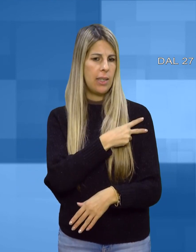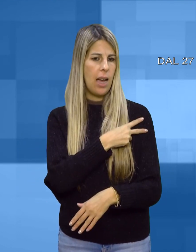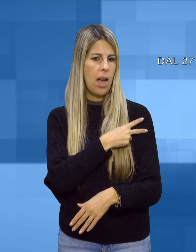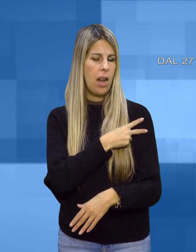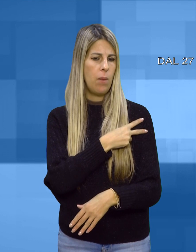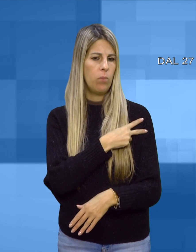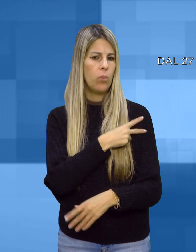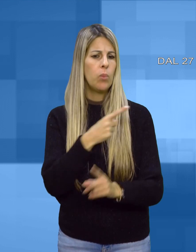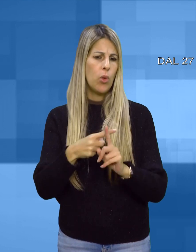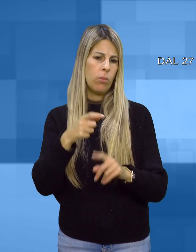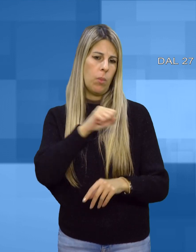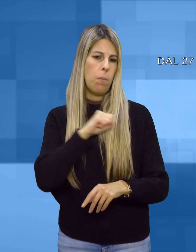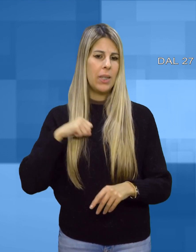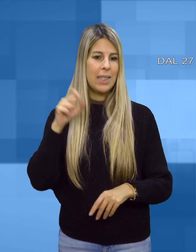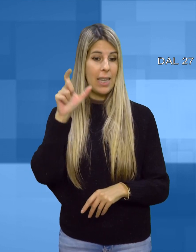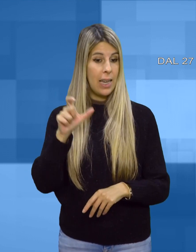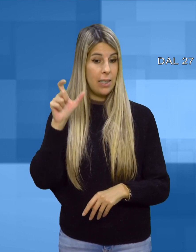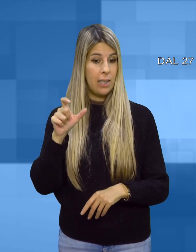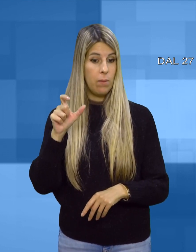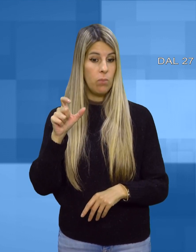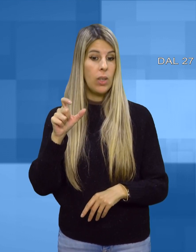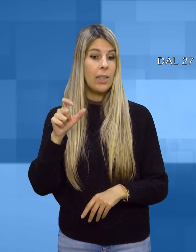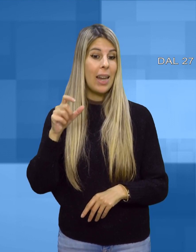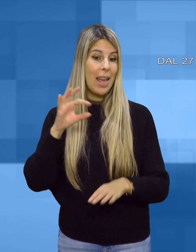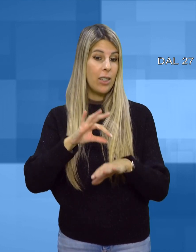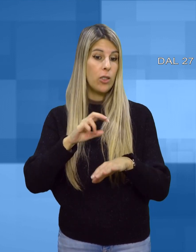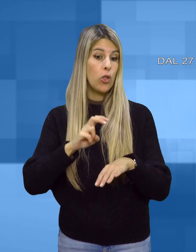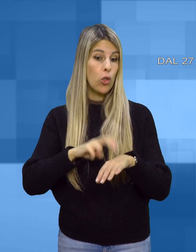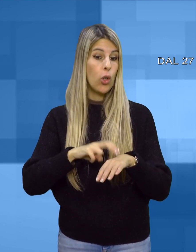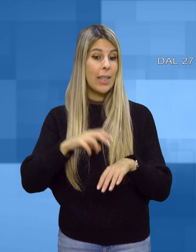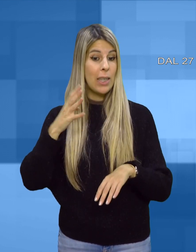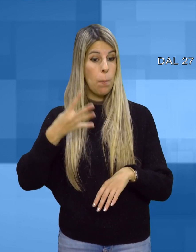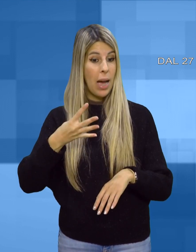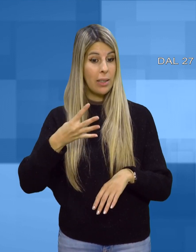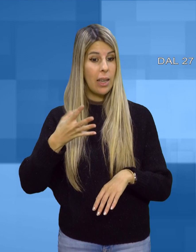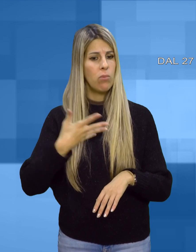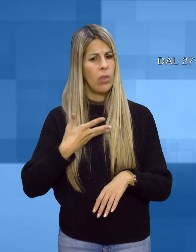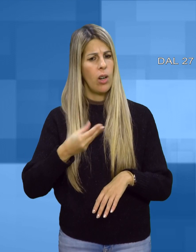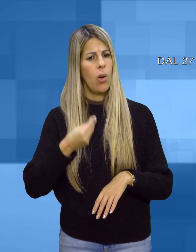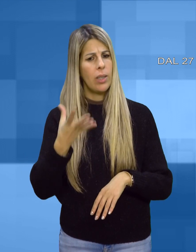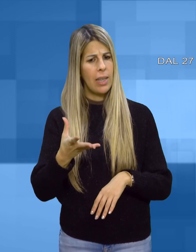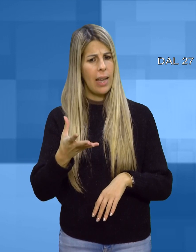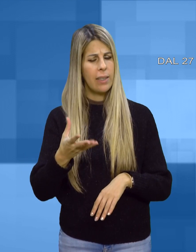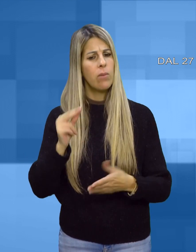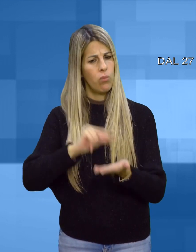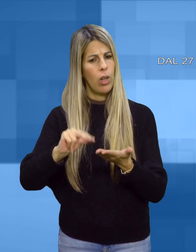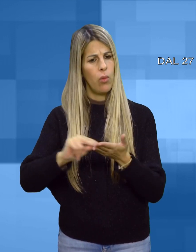Non solo, i pazienti in carico alla dottoressa Matta verranno assegnati dai nostri stessi uffici al dottor Massa